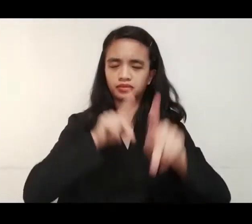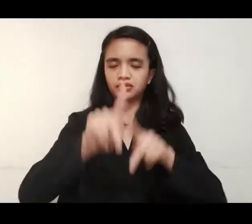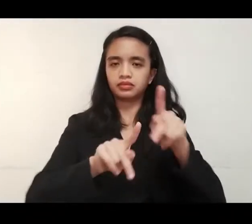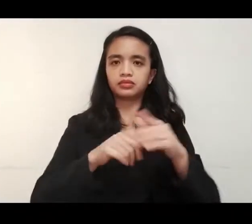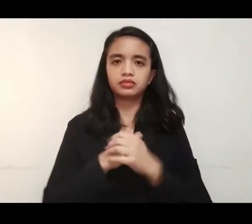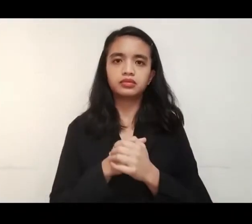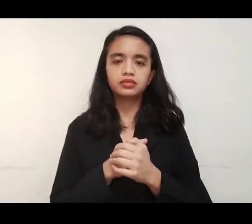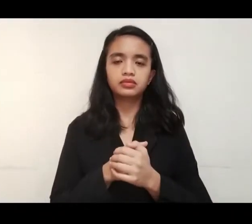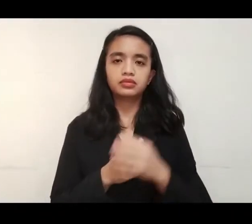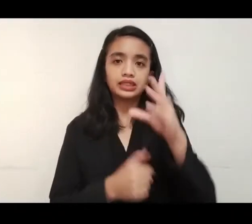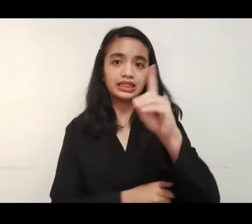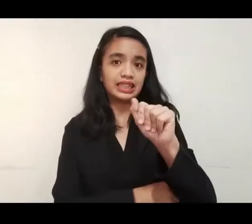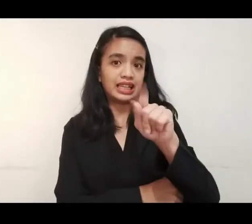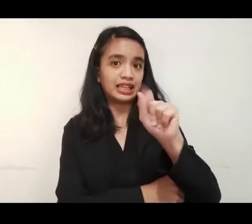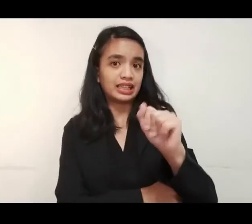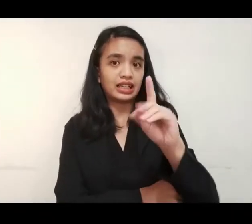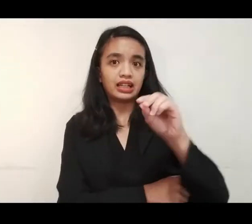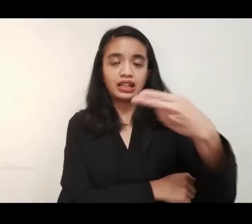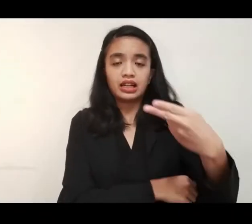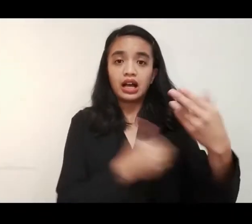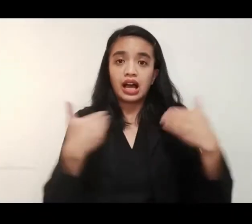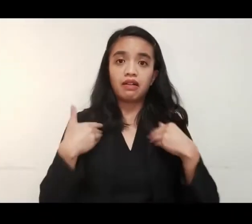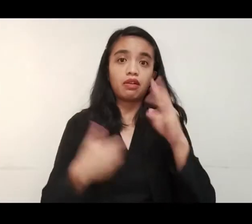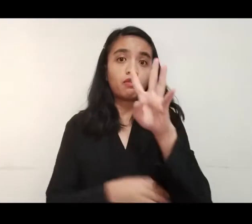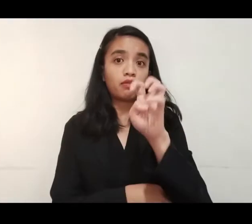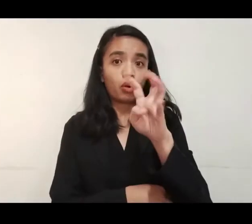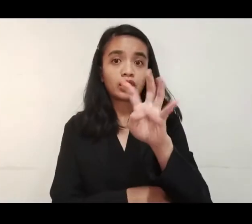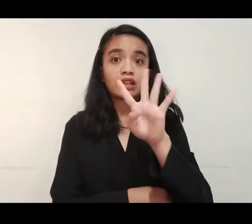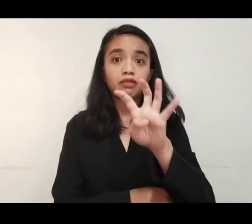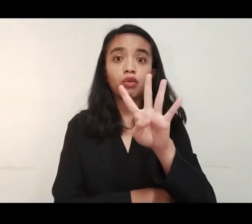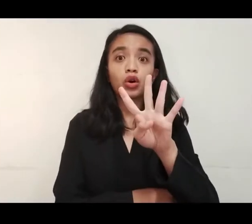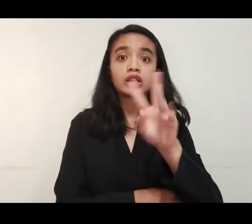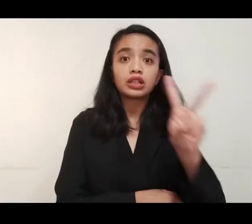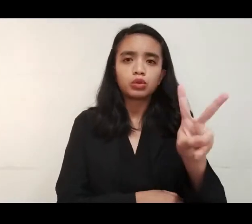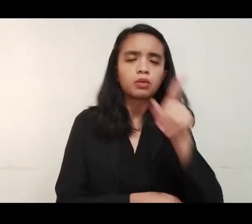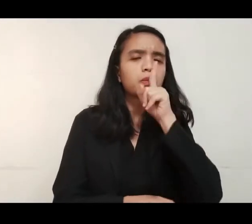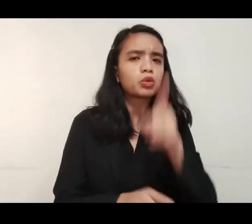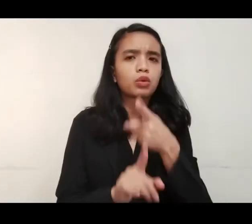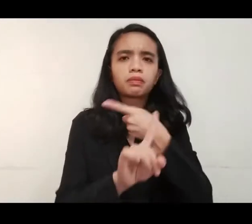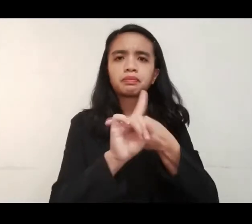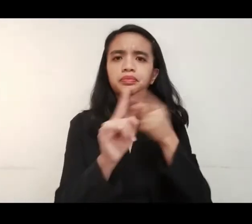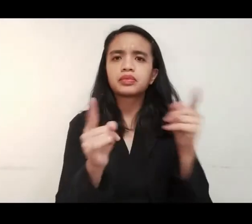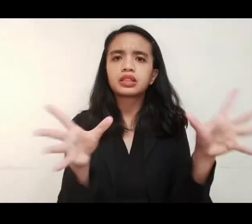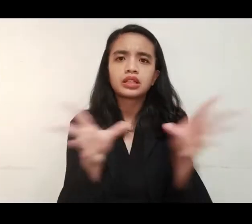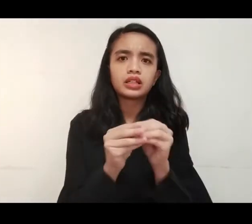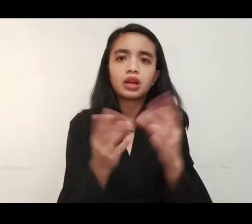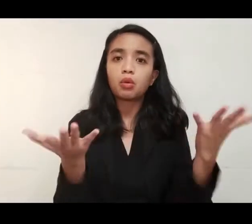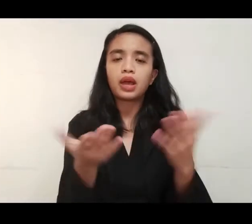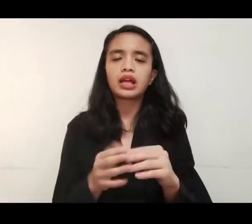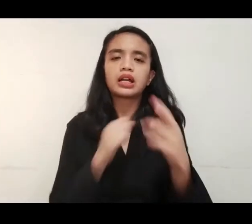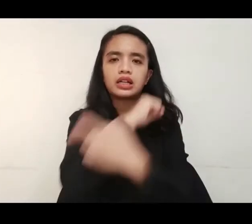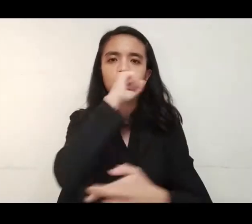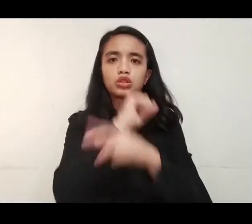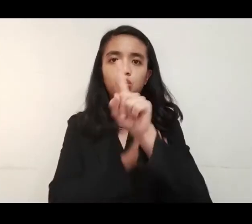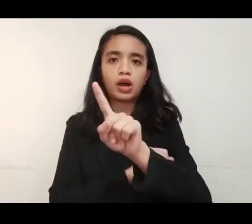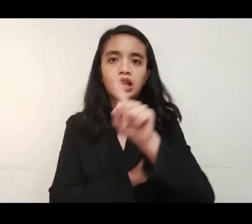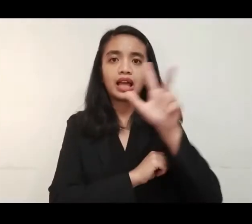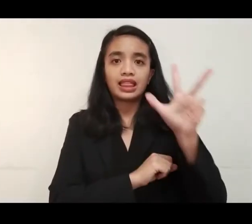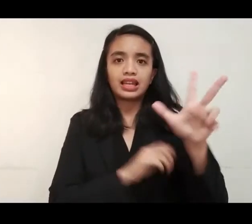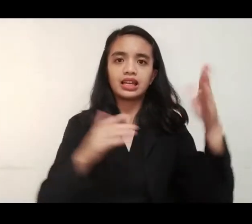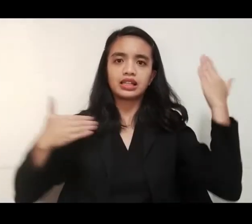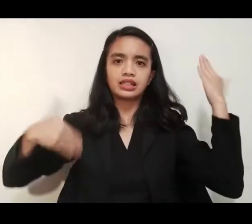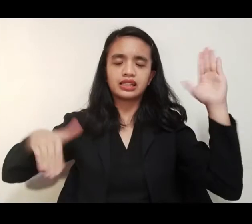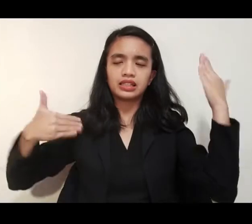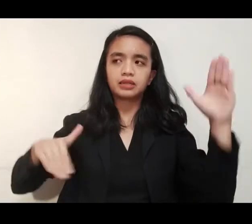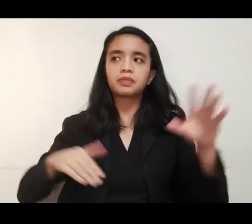Sa datos ng Department of Health, umabot na sa 442 ang confirmed cases sa Region 1, 3 at Cordillera. 60 na po